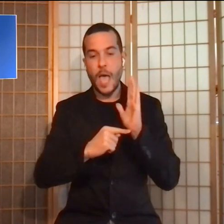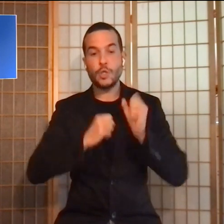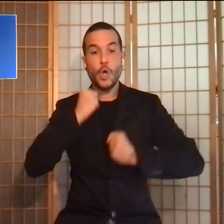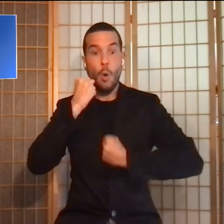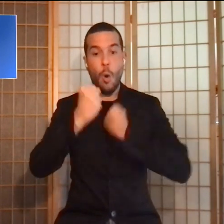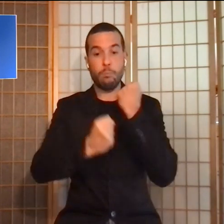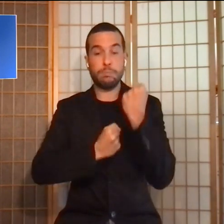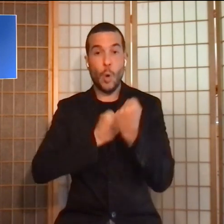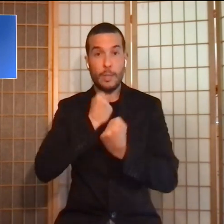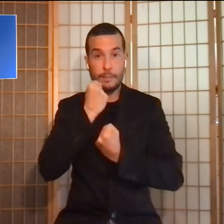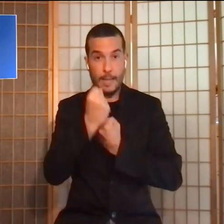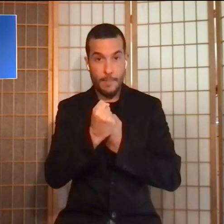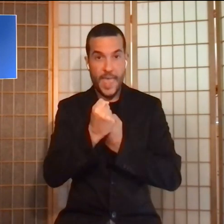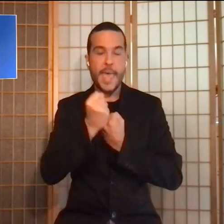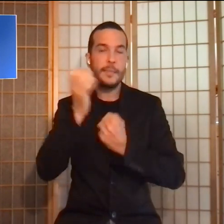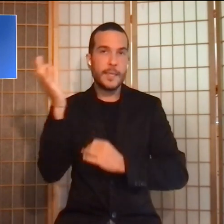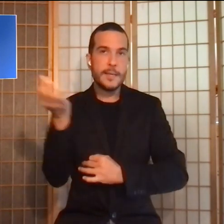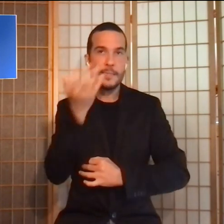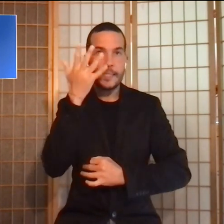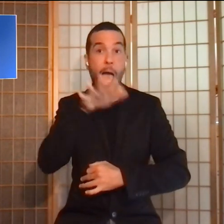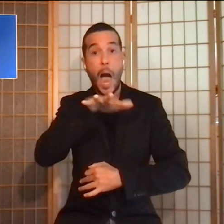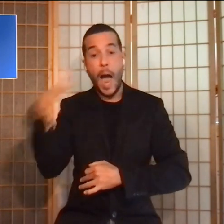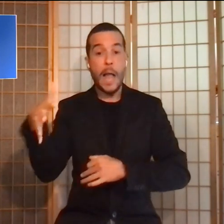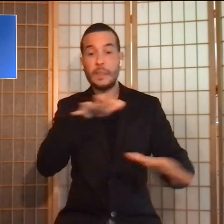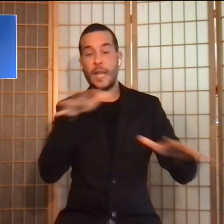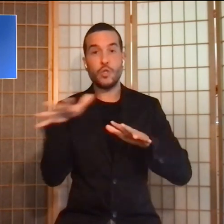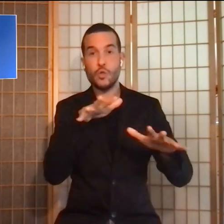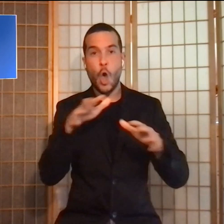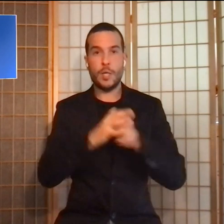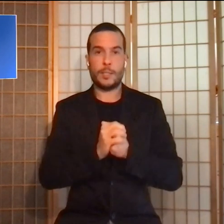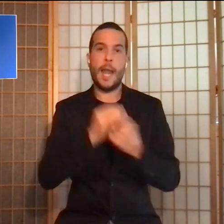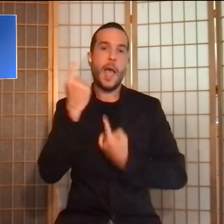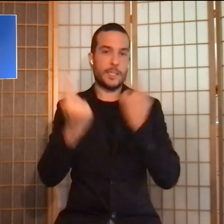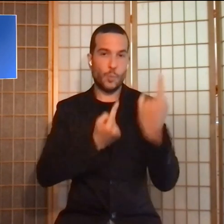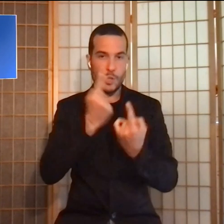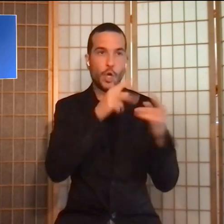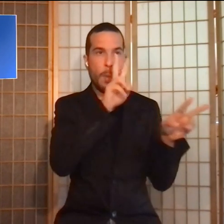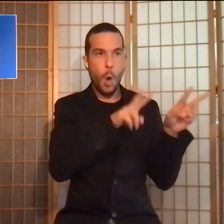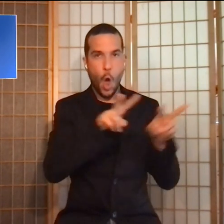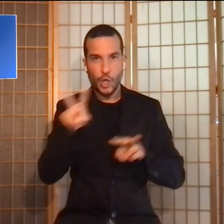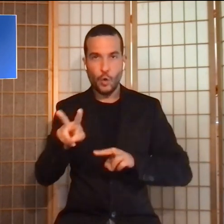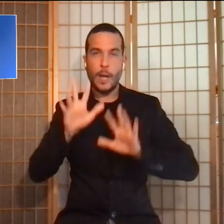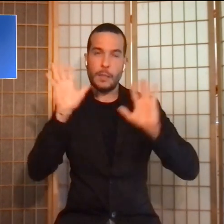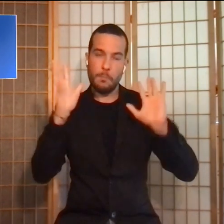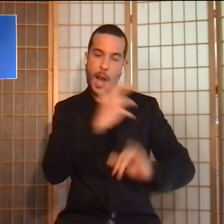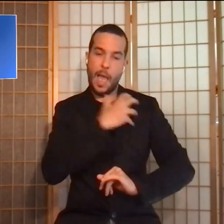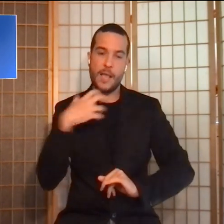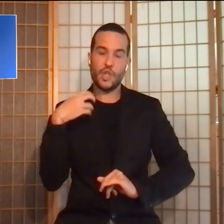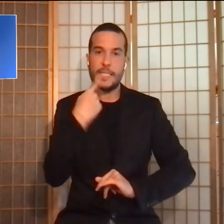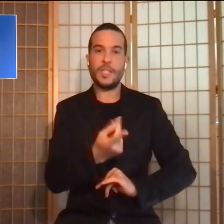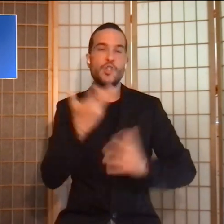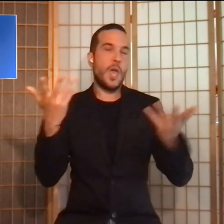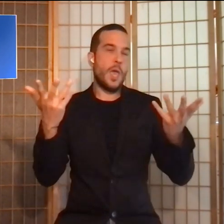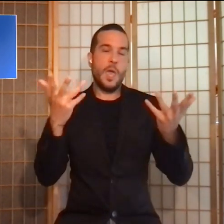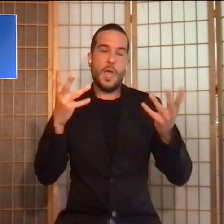qualora si dovessero registrare altre scosse. La situazione è monitorata anche se la scienza dice non consente di prevedere